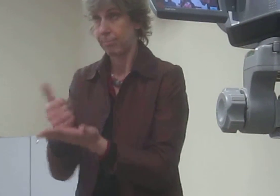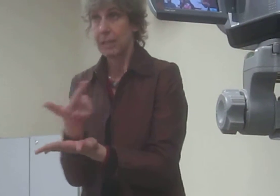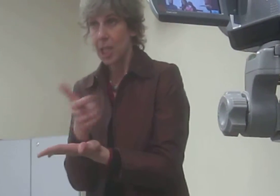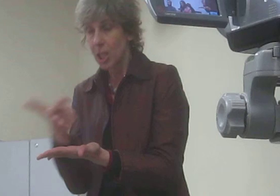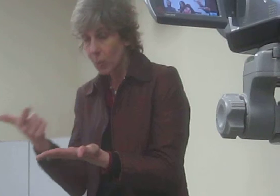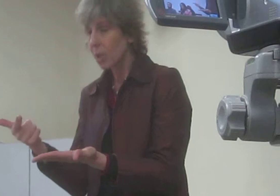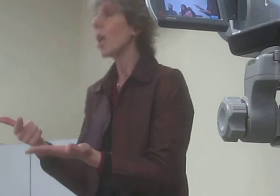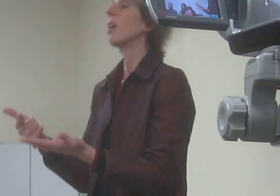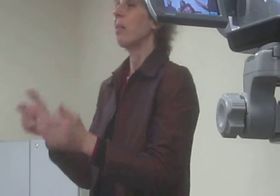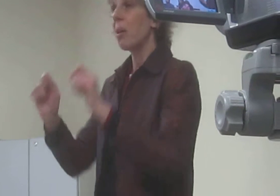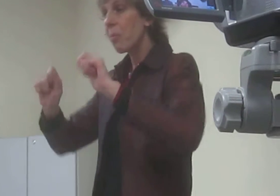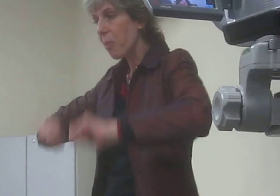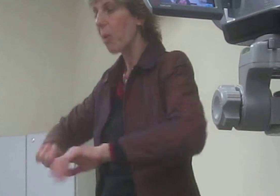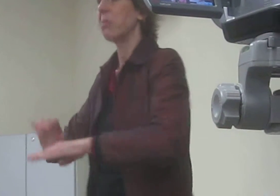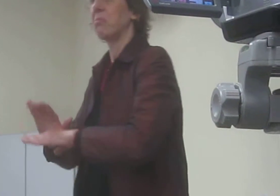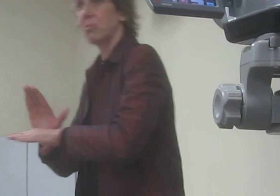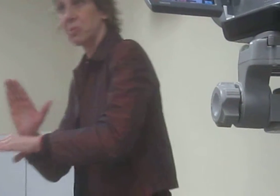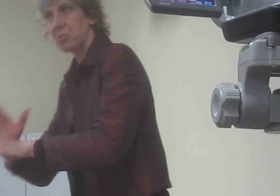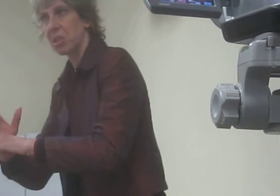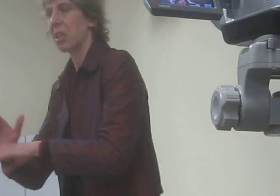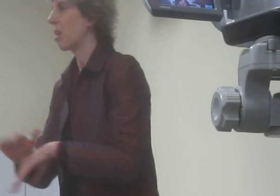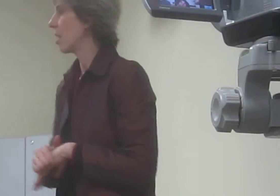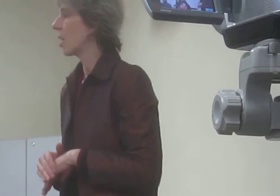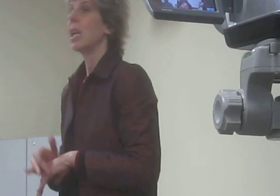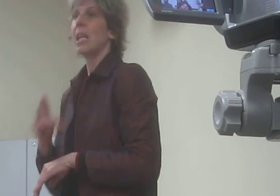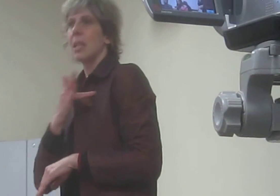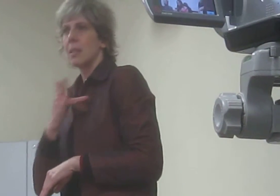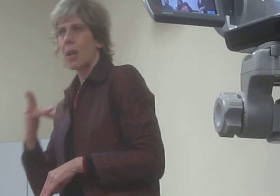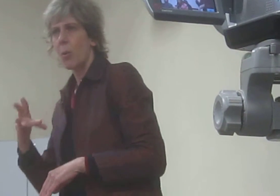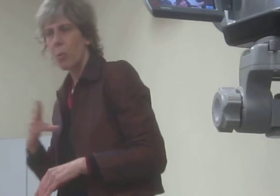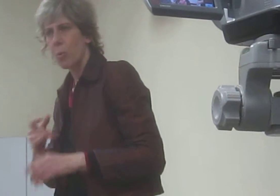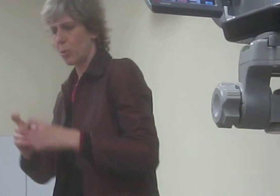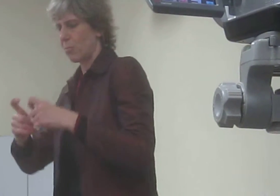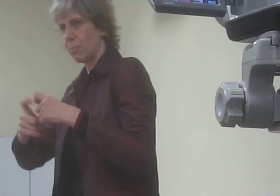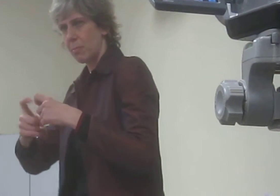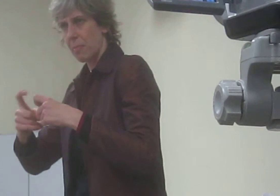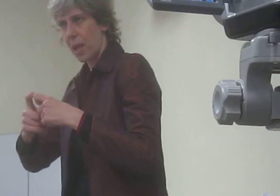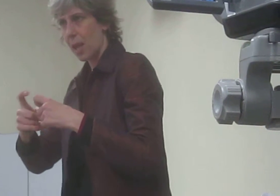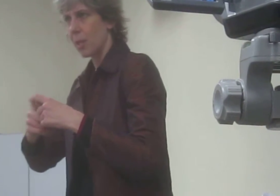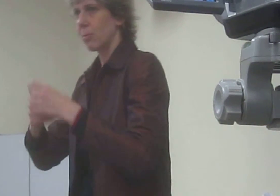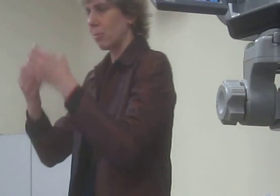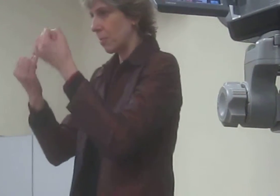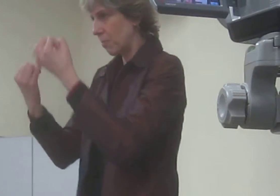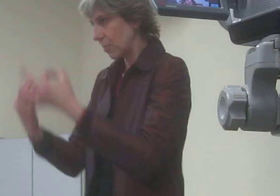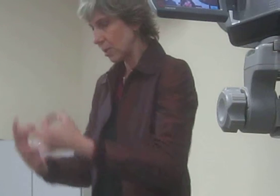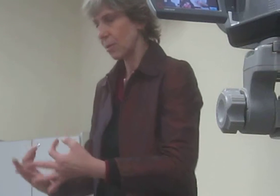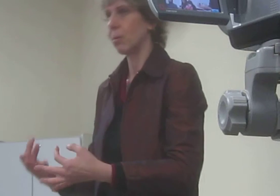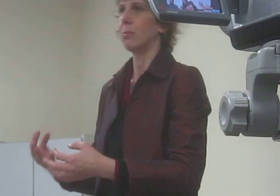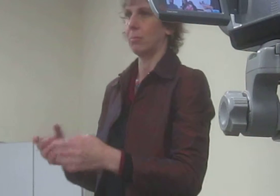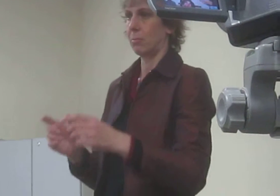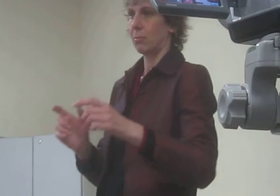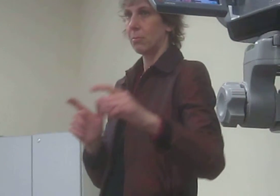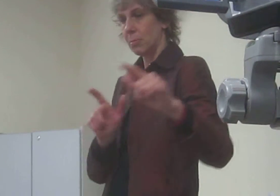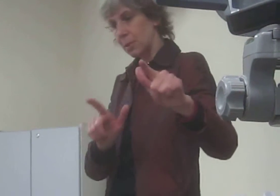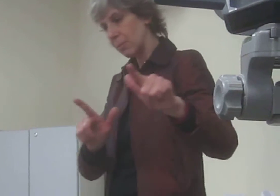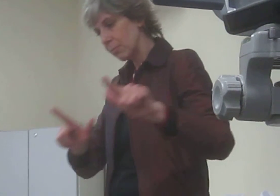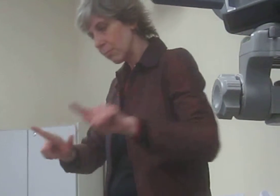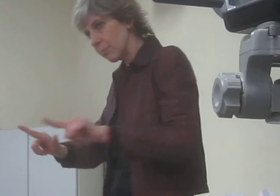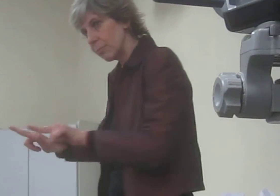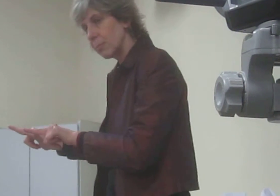a outra secretária de Jundal oferecer seus serviços, saúde preventiva, encaminhamento de trabalho também,